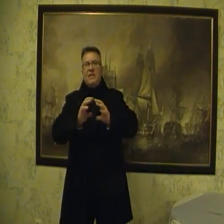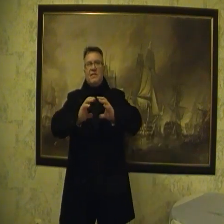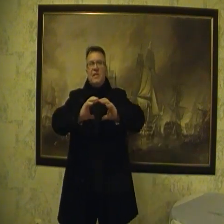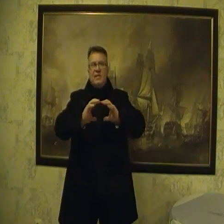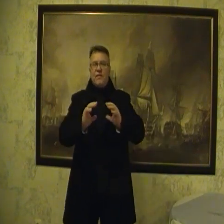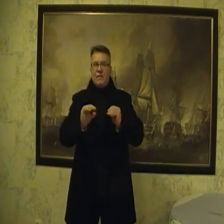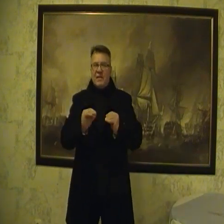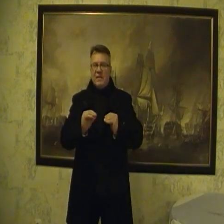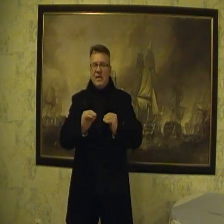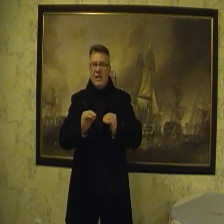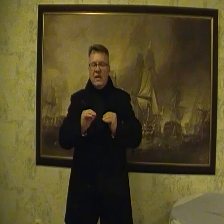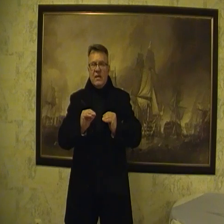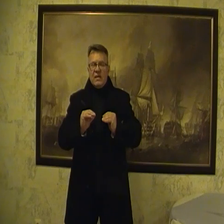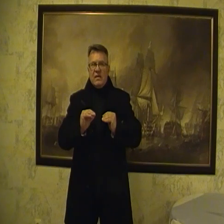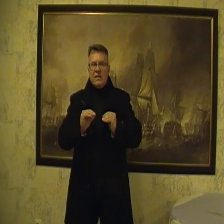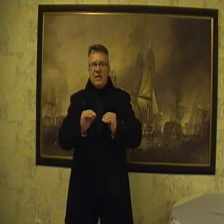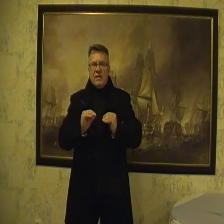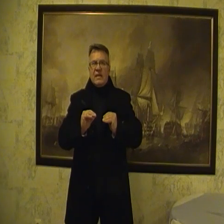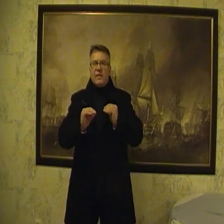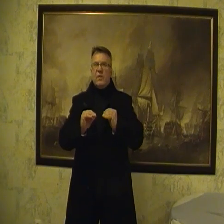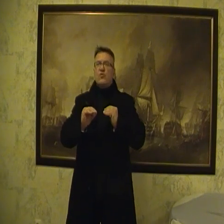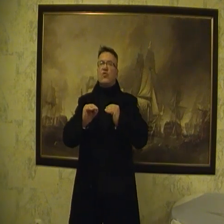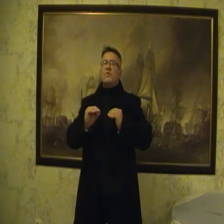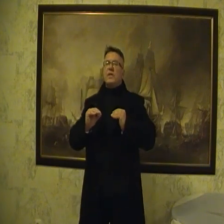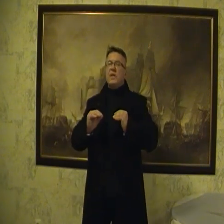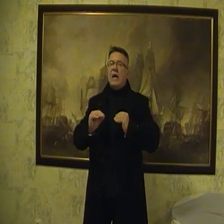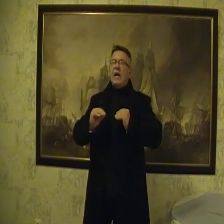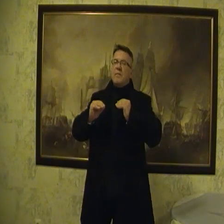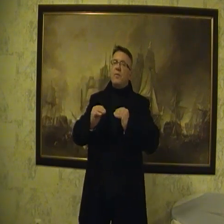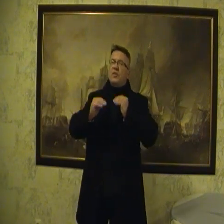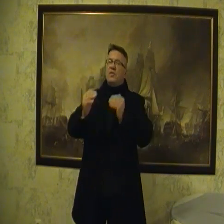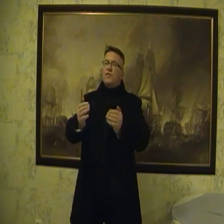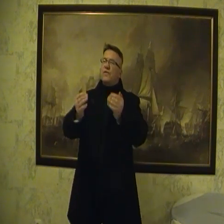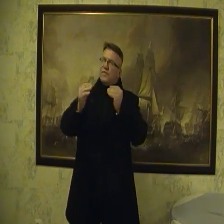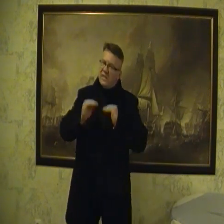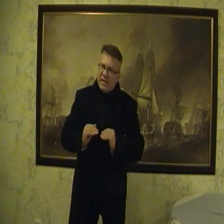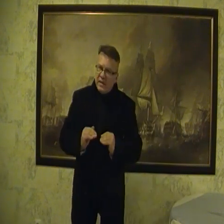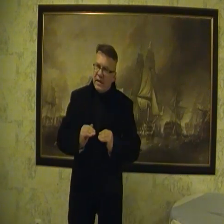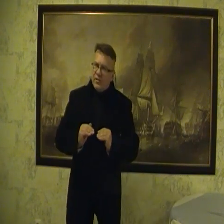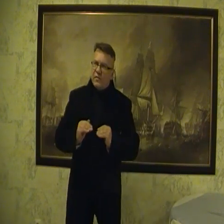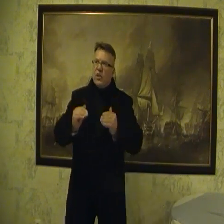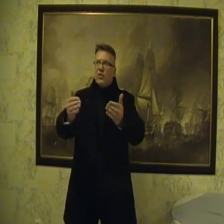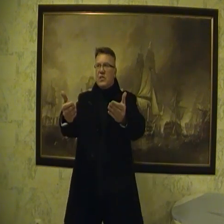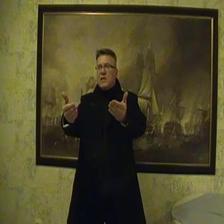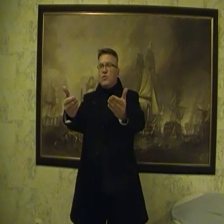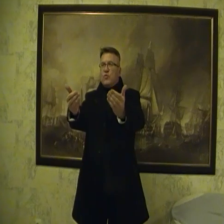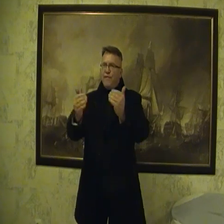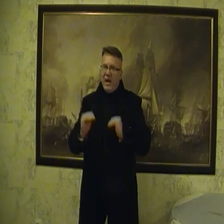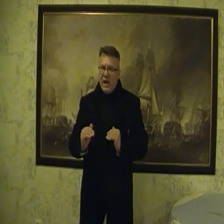w dezinformacji tak samo jak utrzymuje armia polityków i oficjalnych mediów. Czyli to jest jakby druga fala.